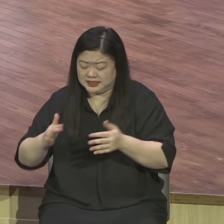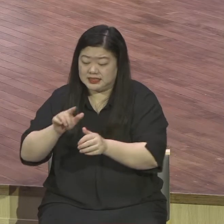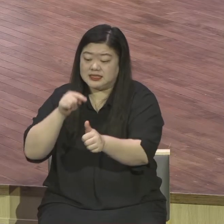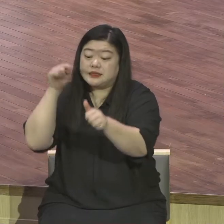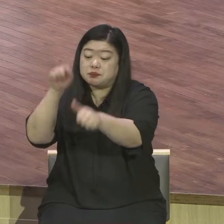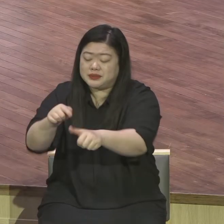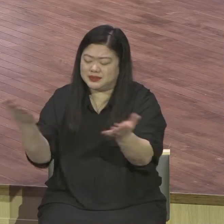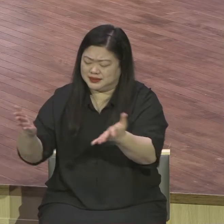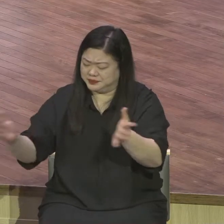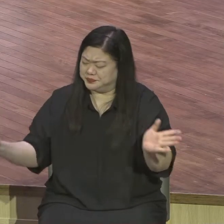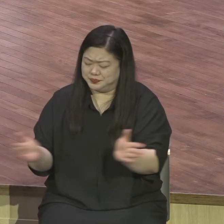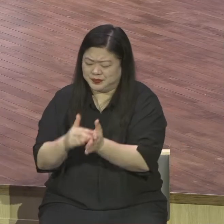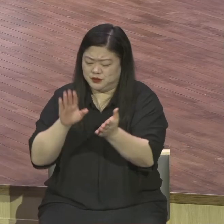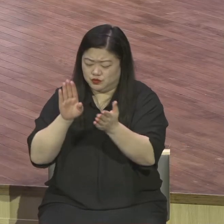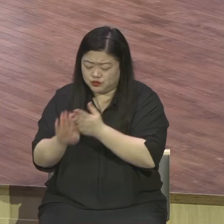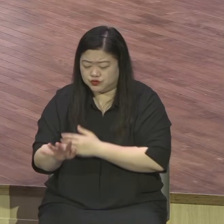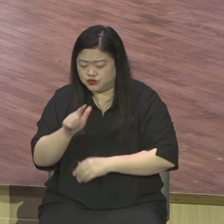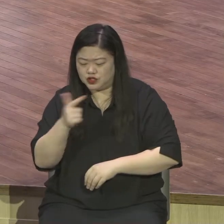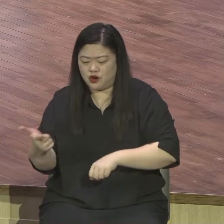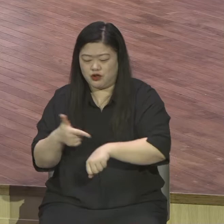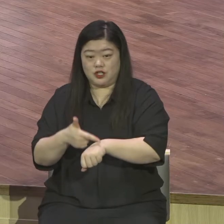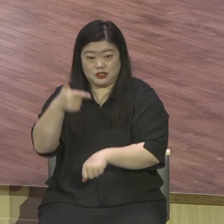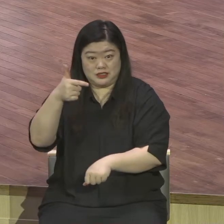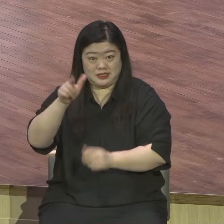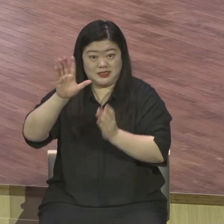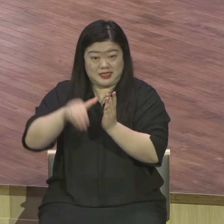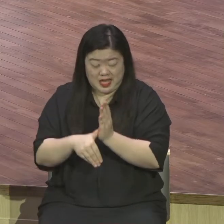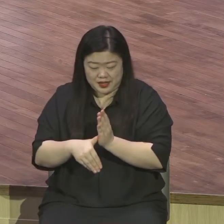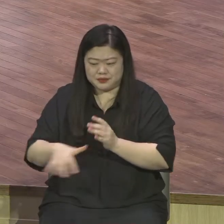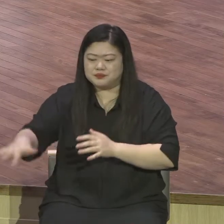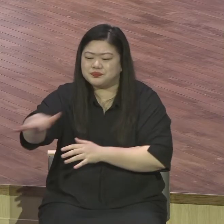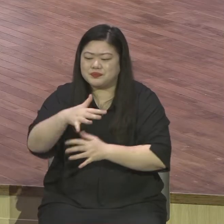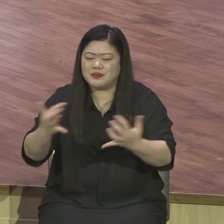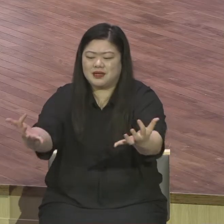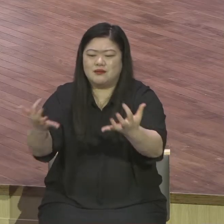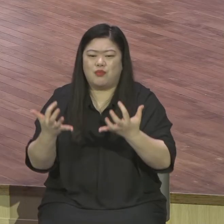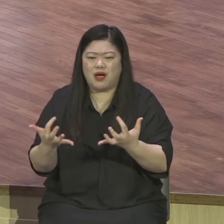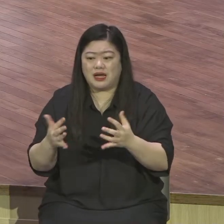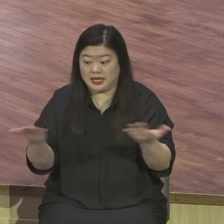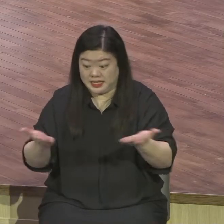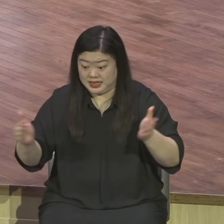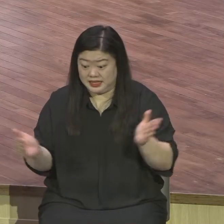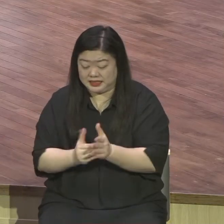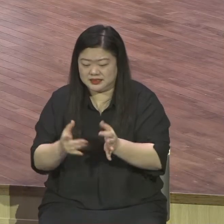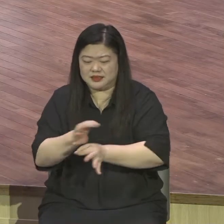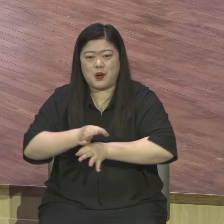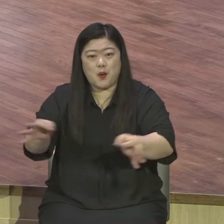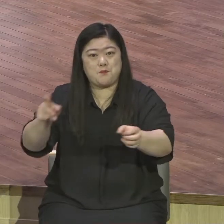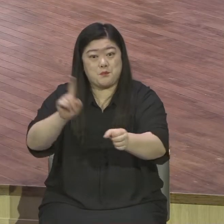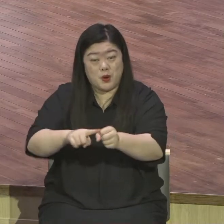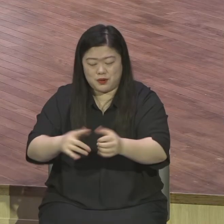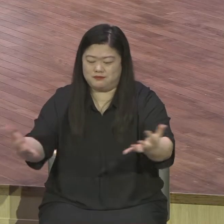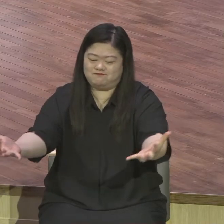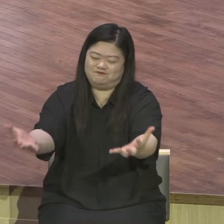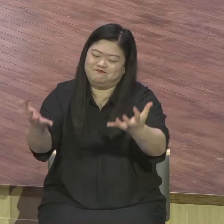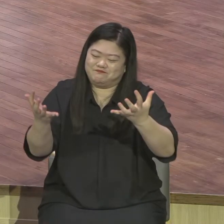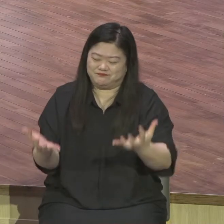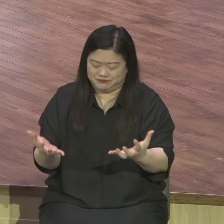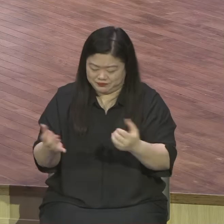시간 될 때 주인이 풍군들을 불러서 그렇게 일당을 싹쓸줍니다. 가장